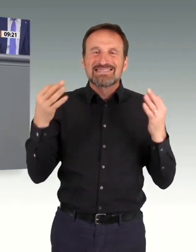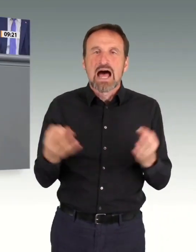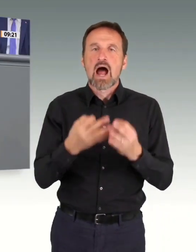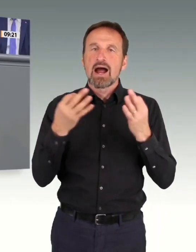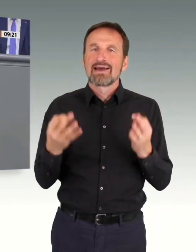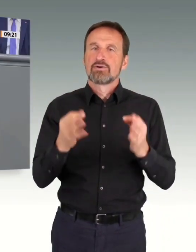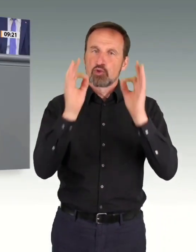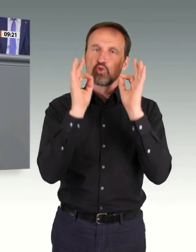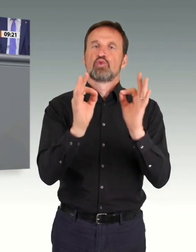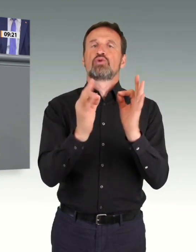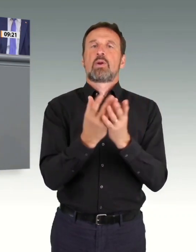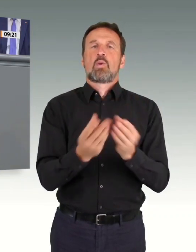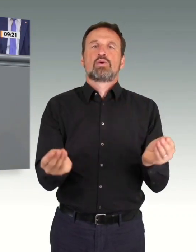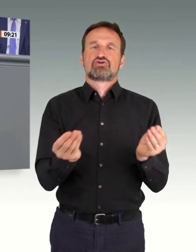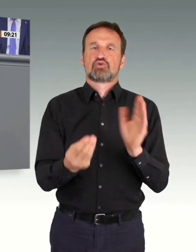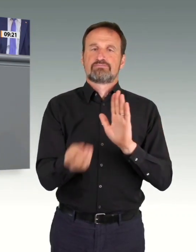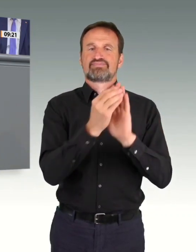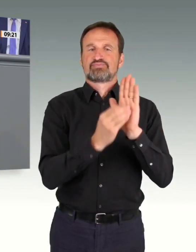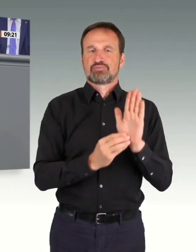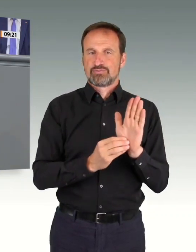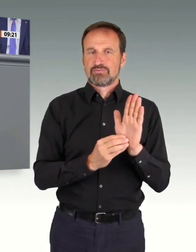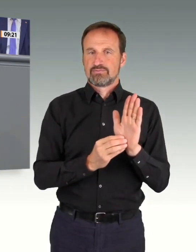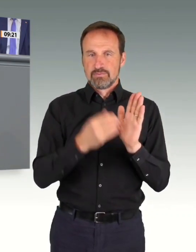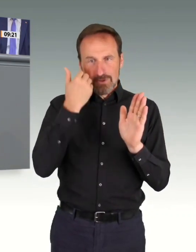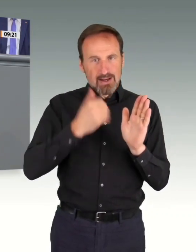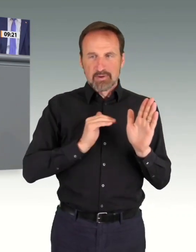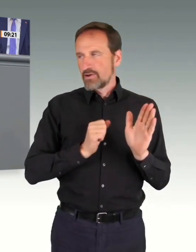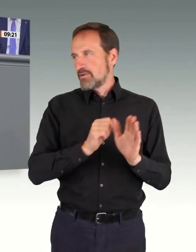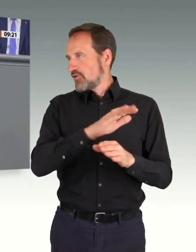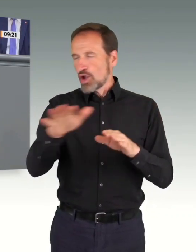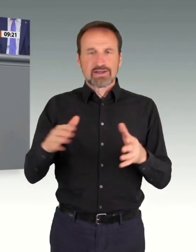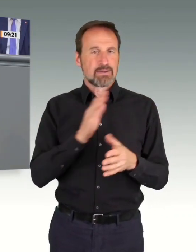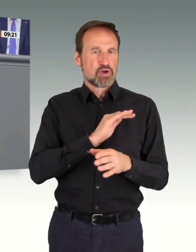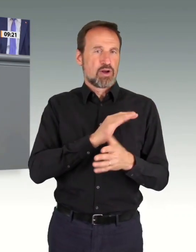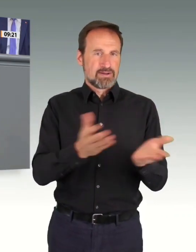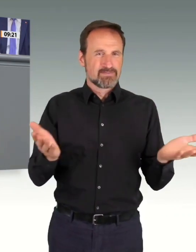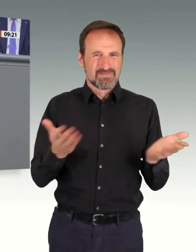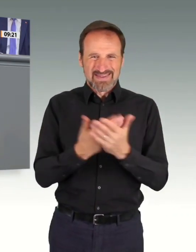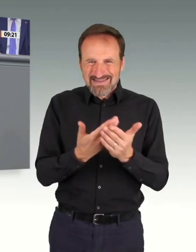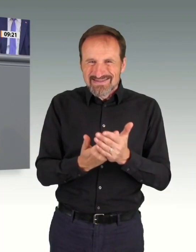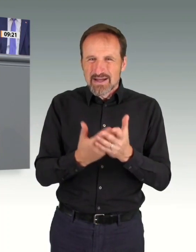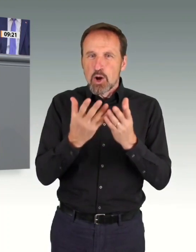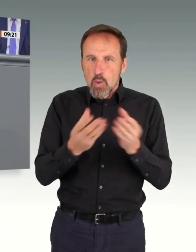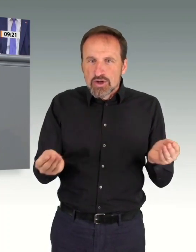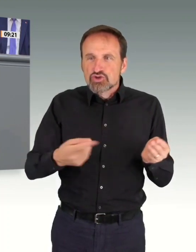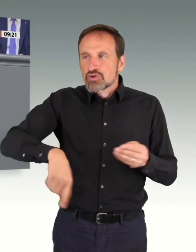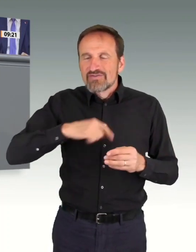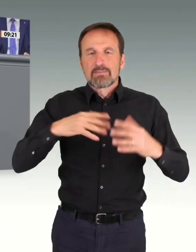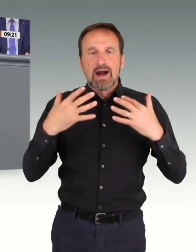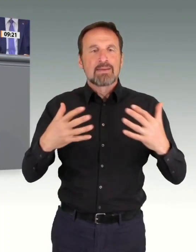Parlament jetzt. Ja, das Parlament ist aber auch der demokratisch legitimierte Gesetzgeber. Und was die Koalitionsfraktionen da